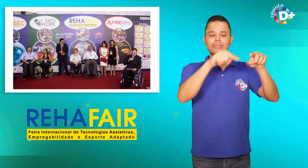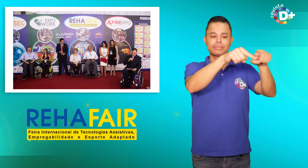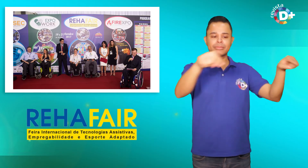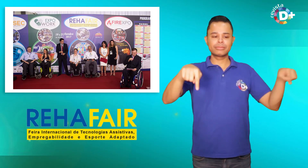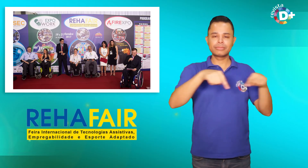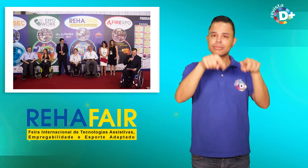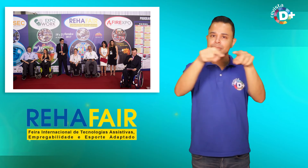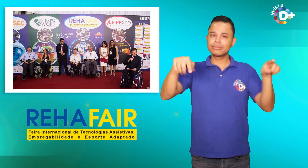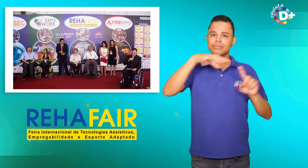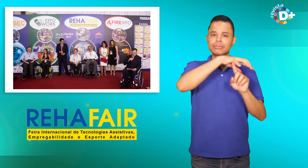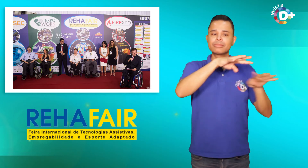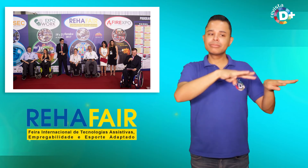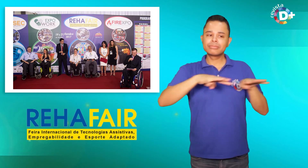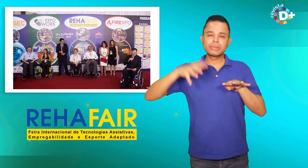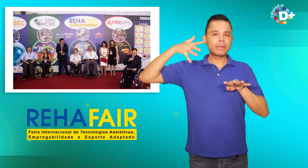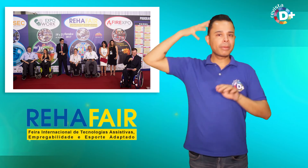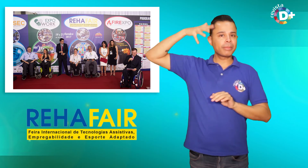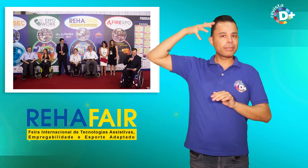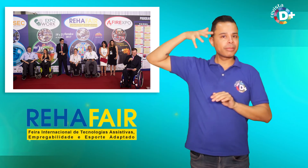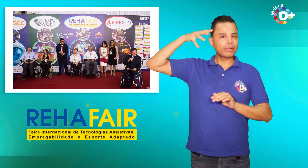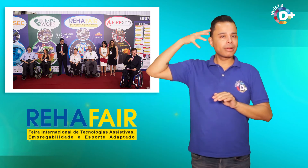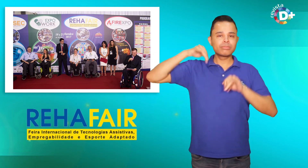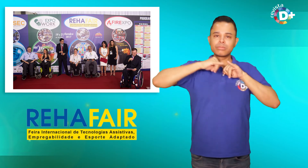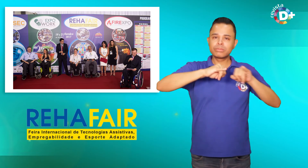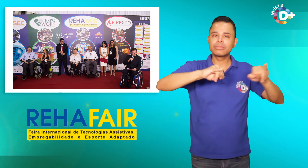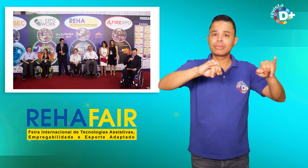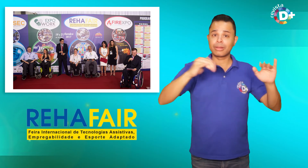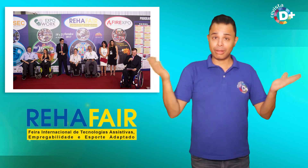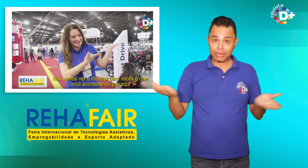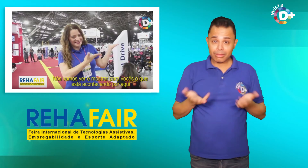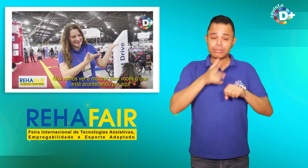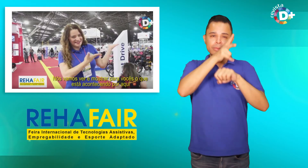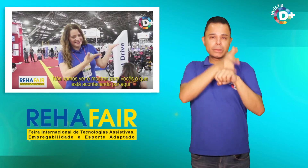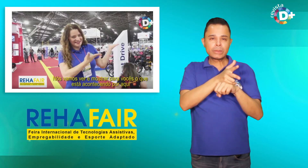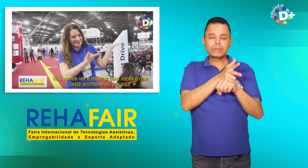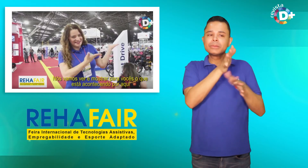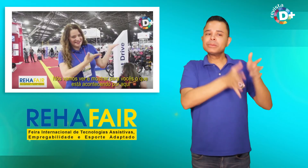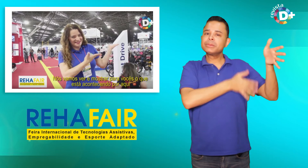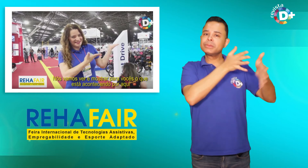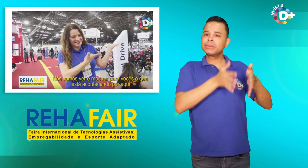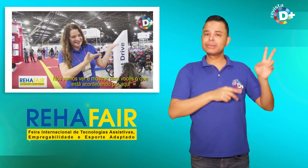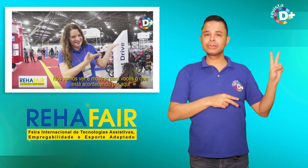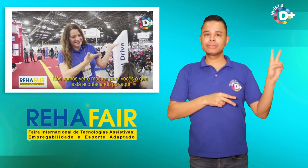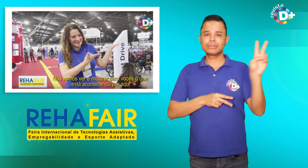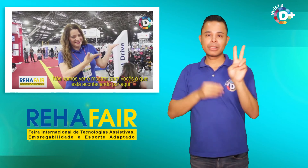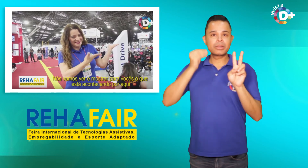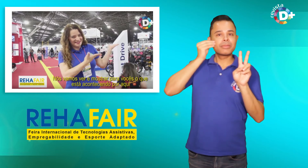e as palestras que aconteceram nos auditórios. Agora veja também o vídeo em Libras, com as experiências de nossos